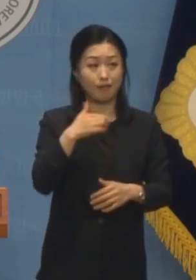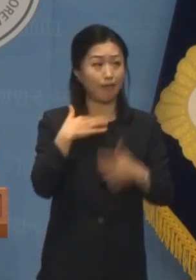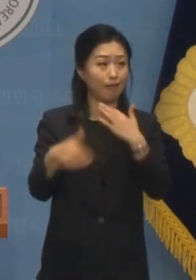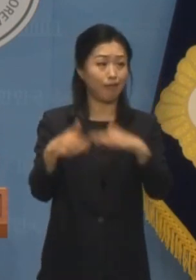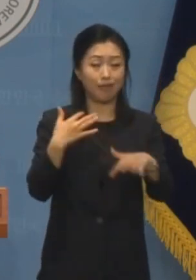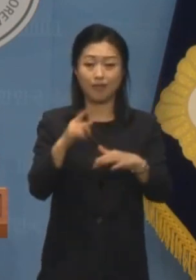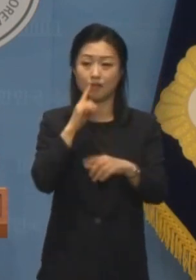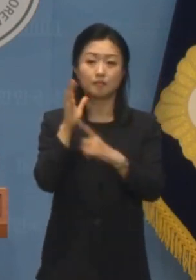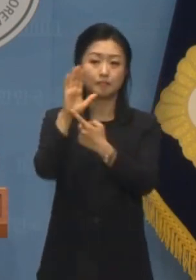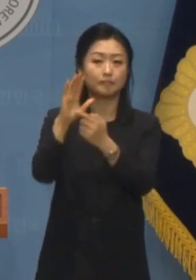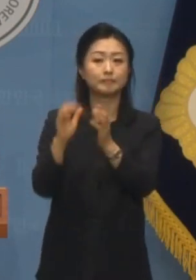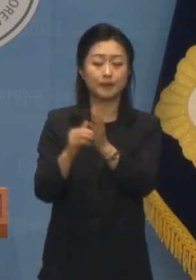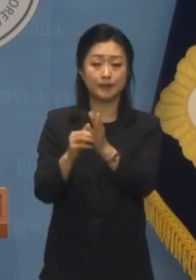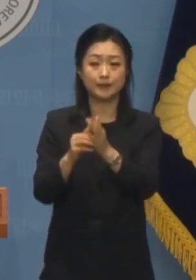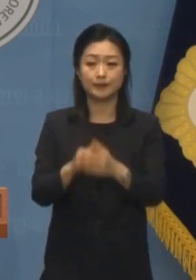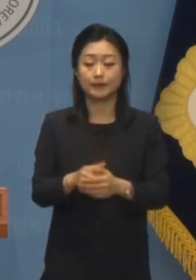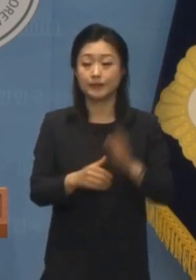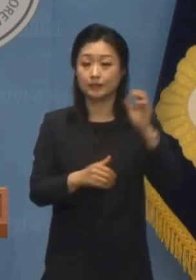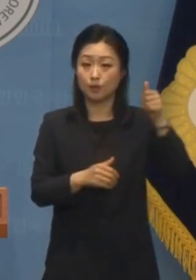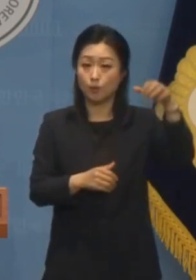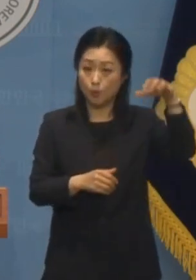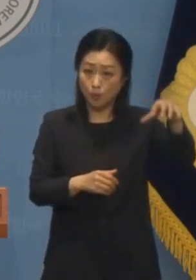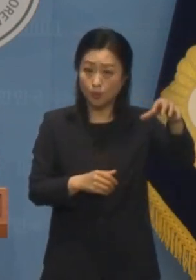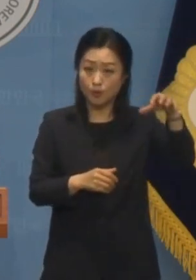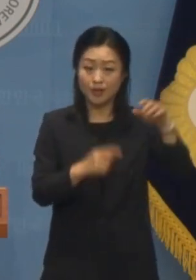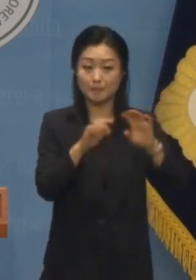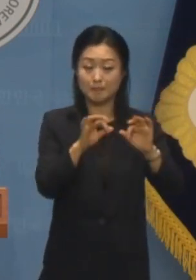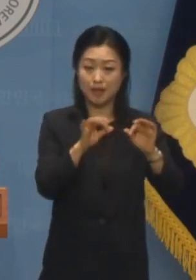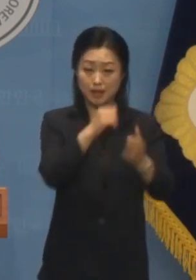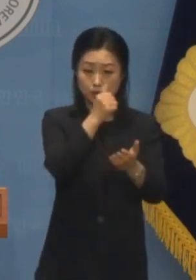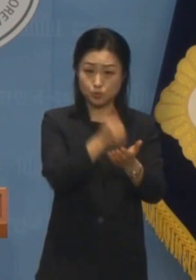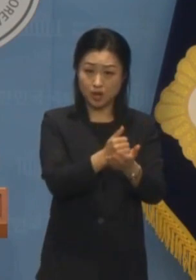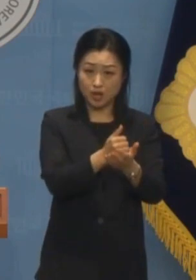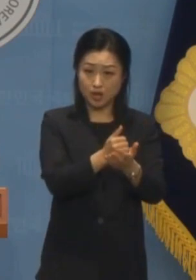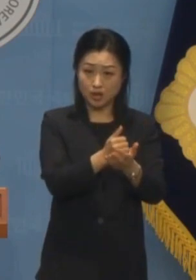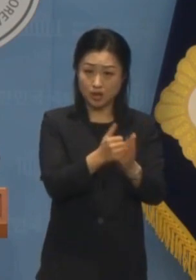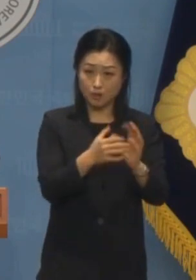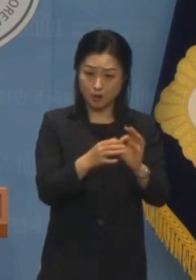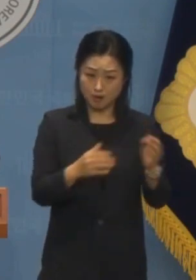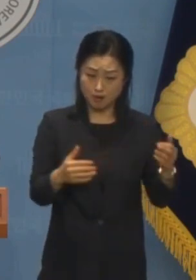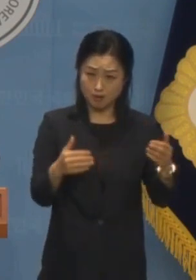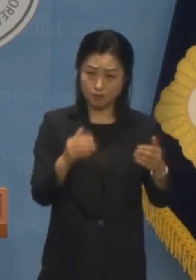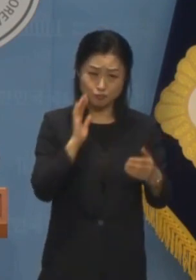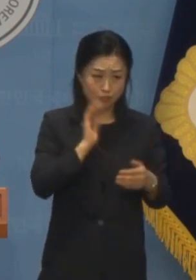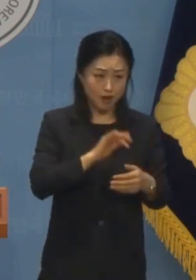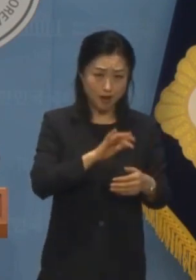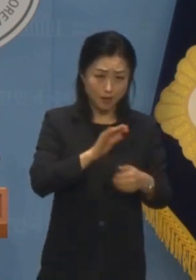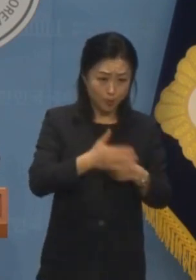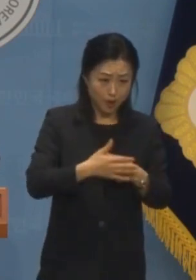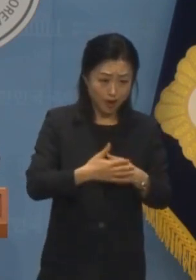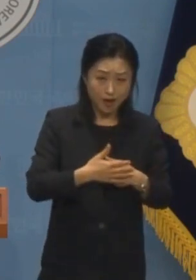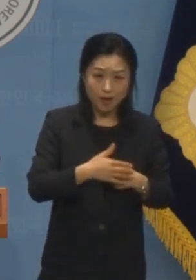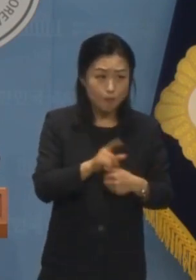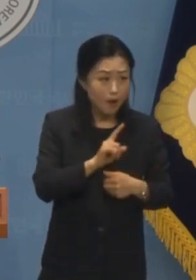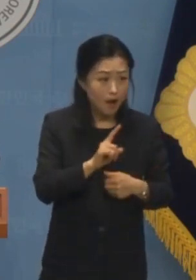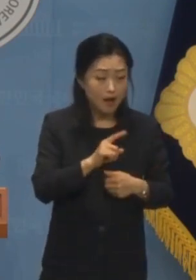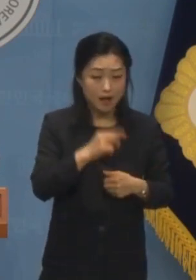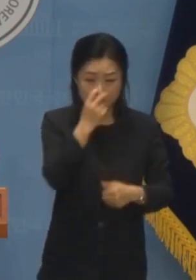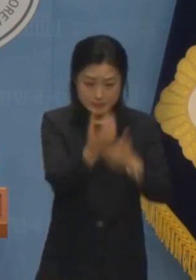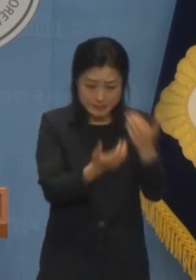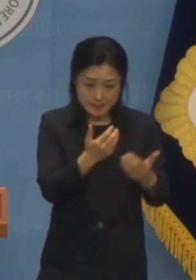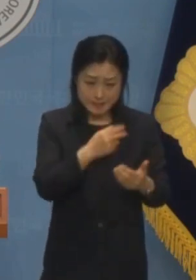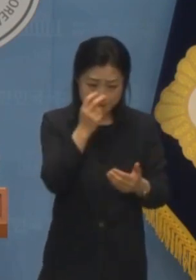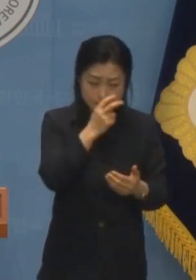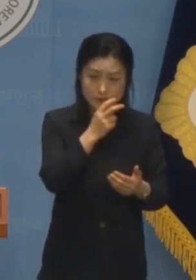급급합니다 대통령실에 마약범죄 지원 세력이 있다면 발본 세관해야 마땅한 것 아닙니까